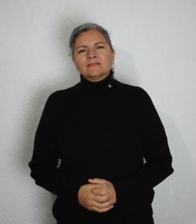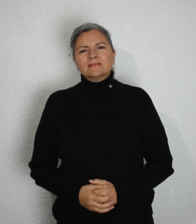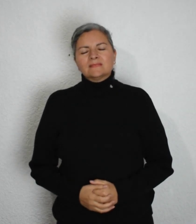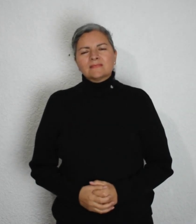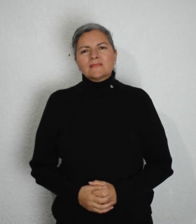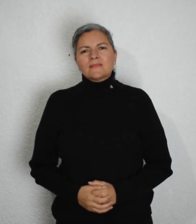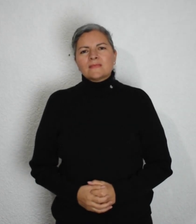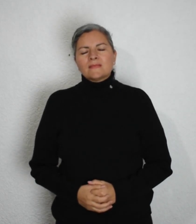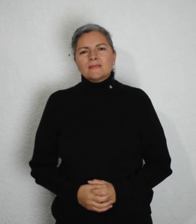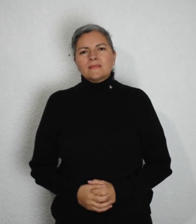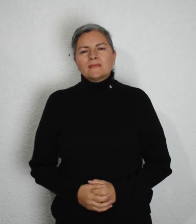Infidelidad